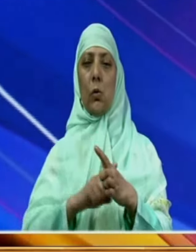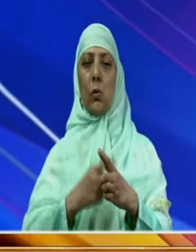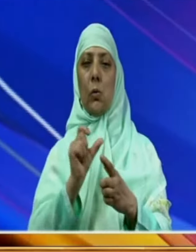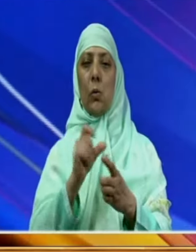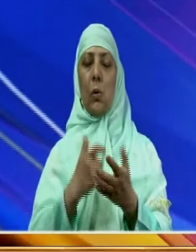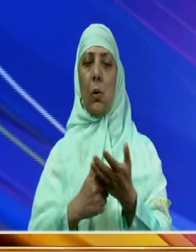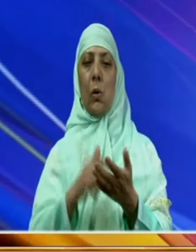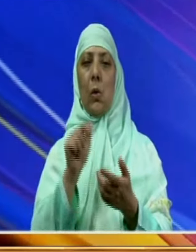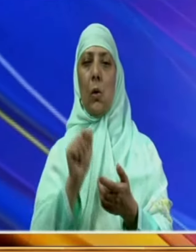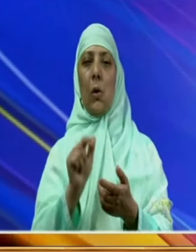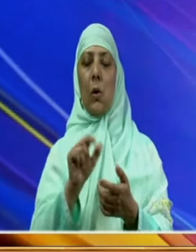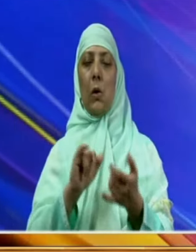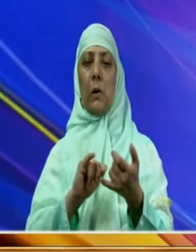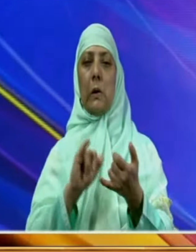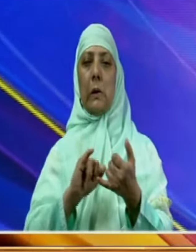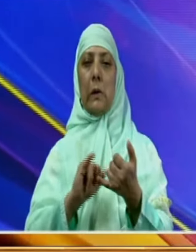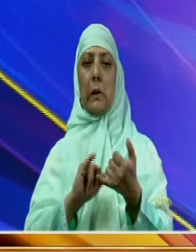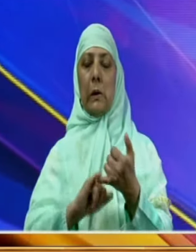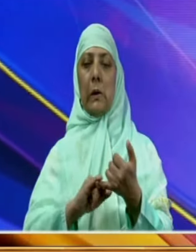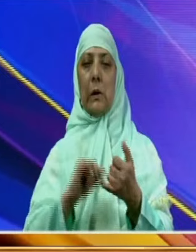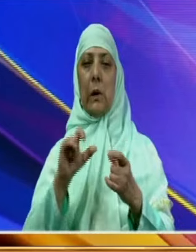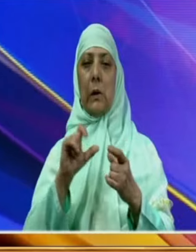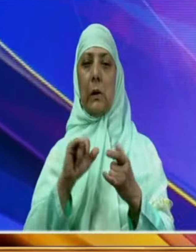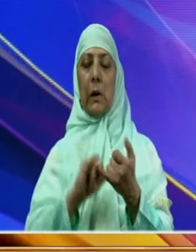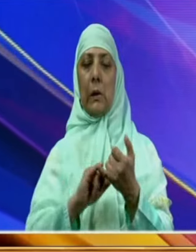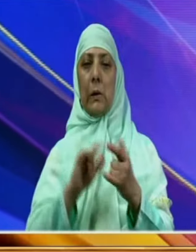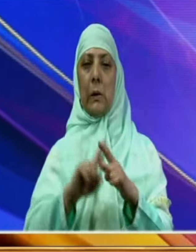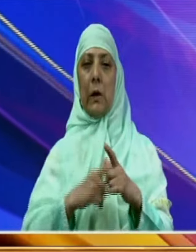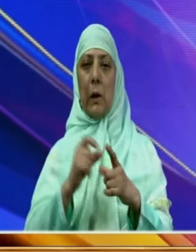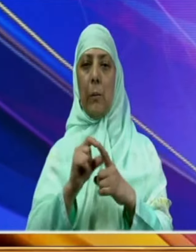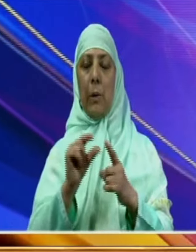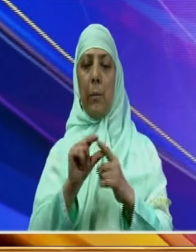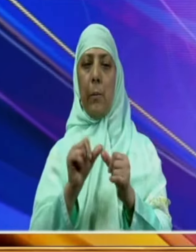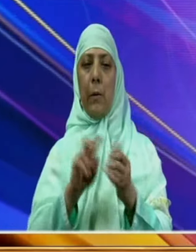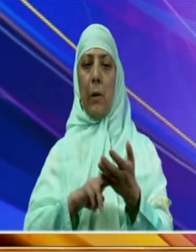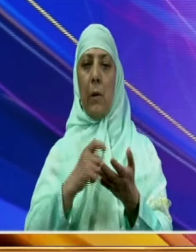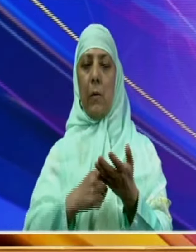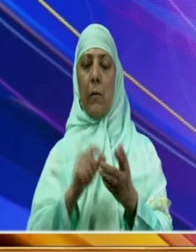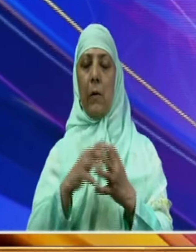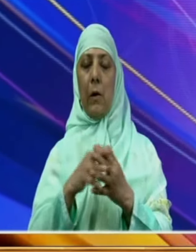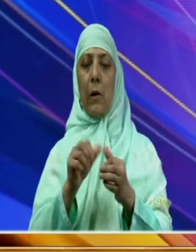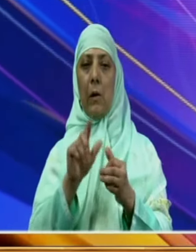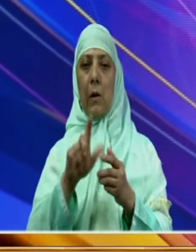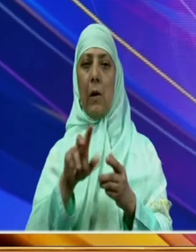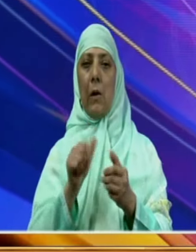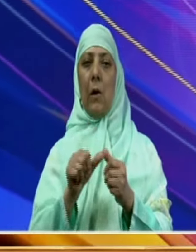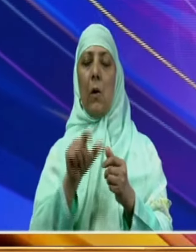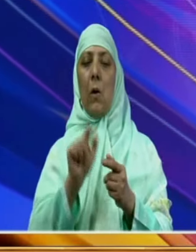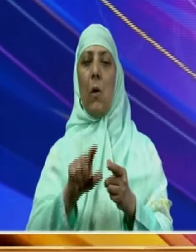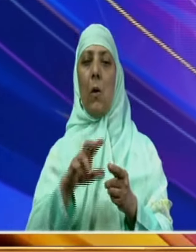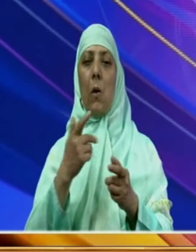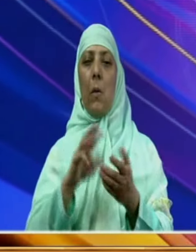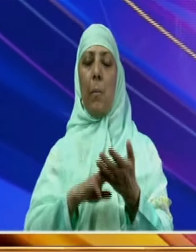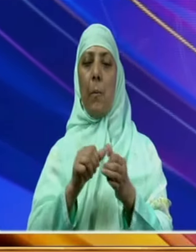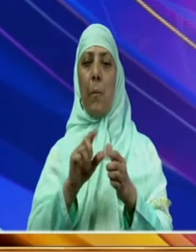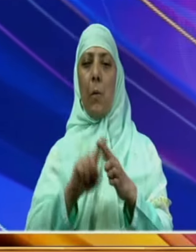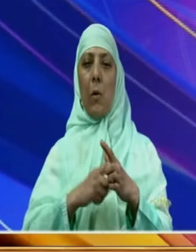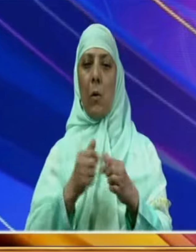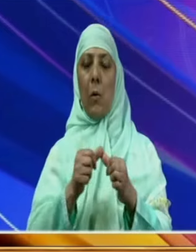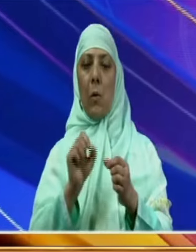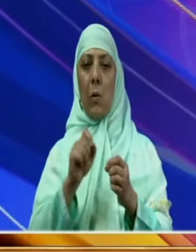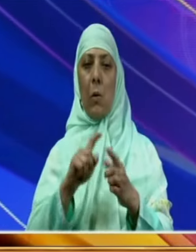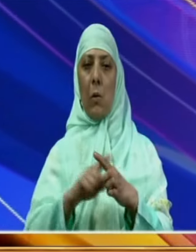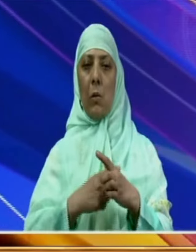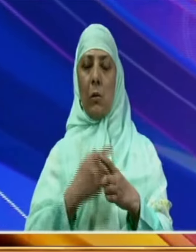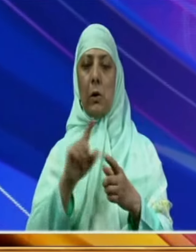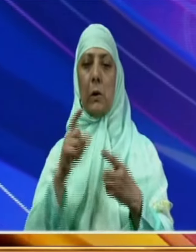جیسٹس جے بی پردی والا اور جیسٹس منوج مشرہ پر مشتمل بینچ کے سامنے سماعت کے لیے